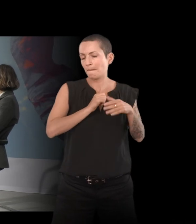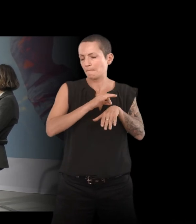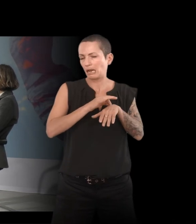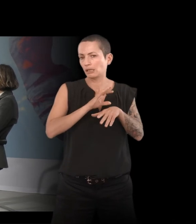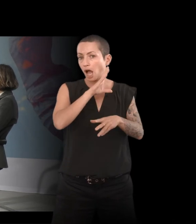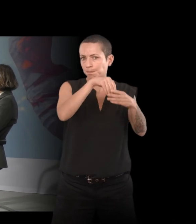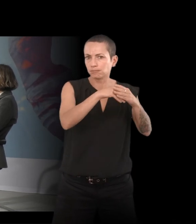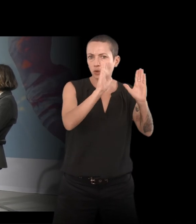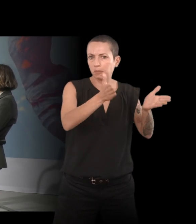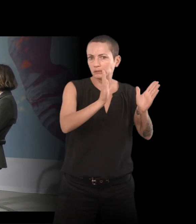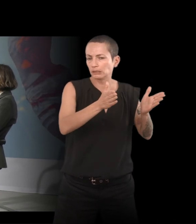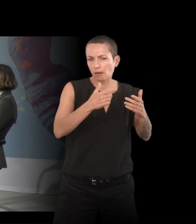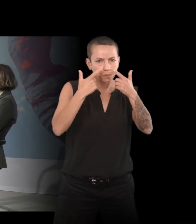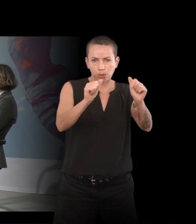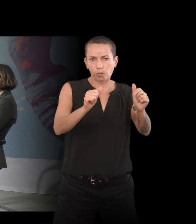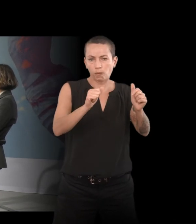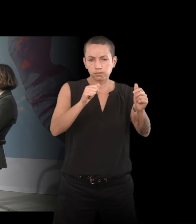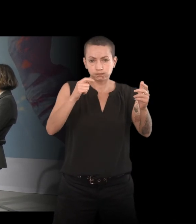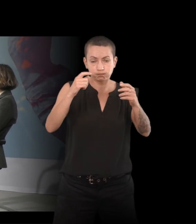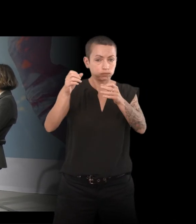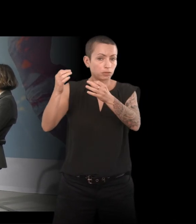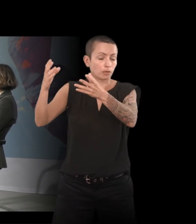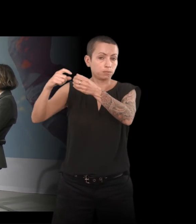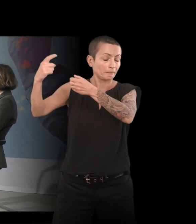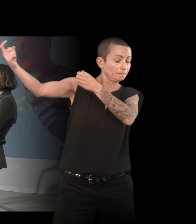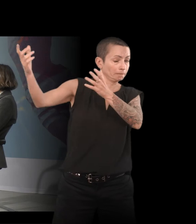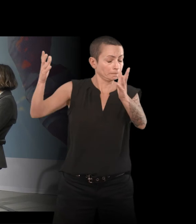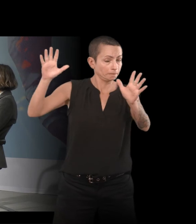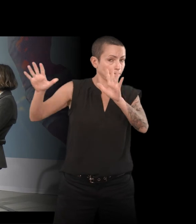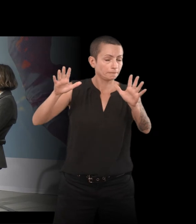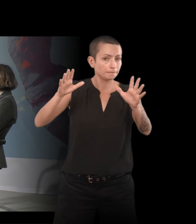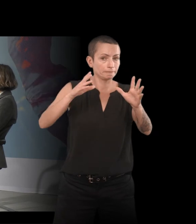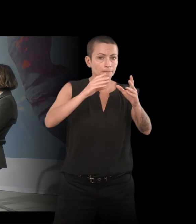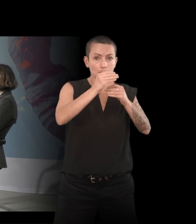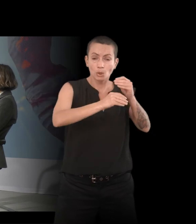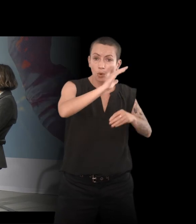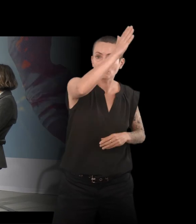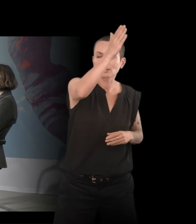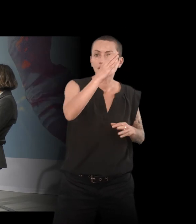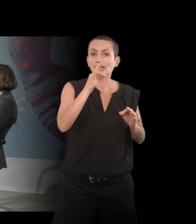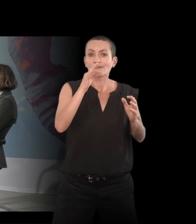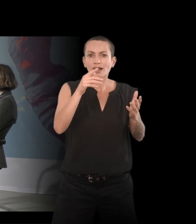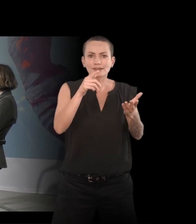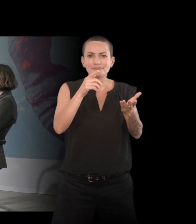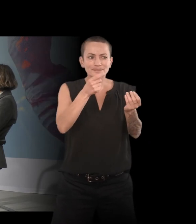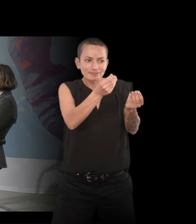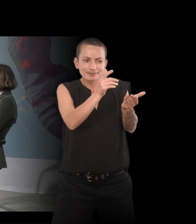qu'on est complètement déconnecté et c'est presque... Je me disais comme matière littéraire, c'est presque une matière à fiction